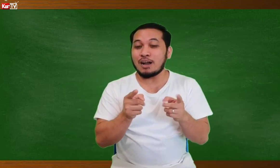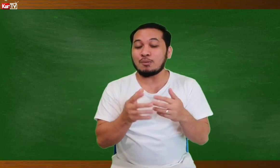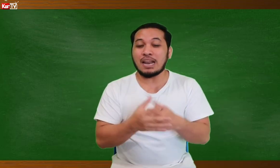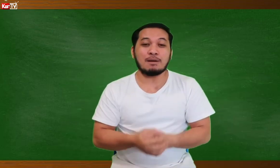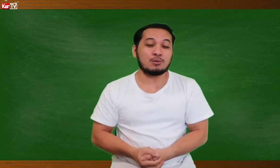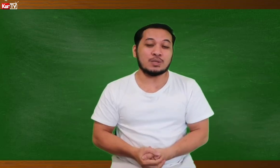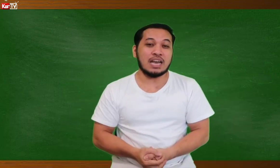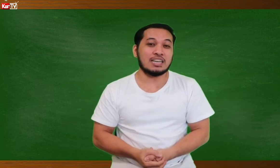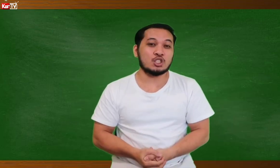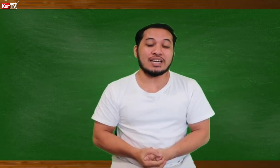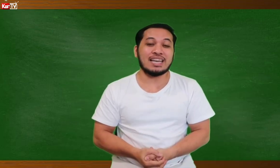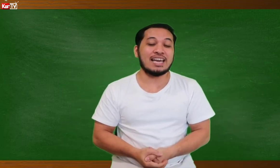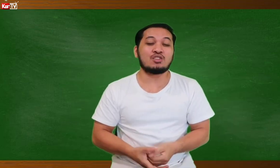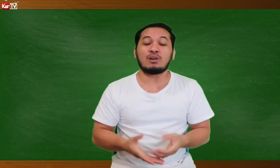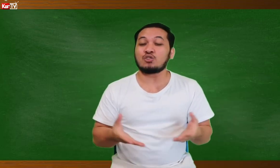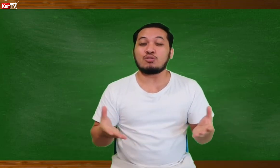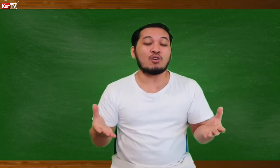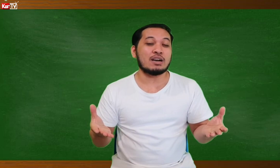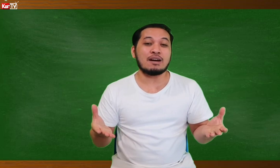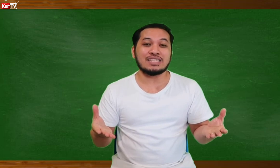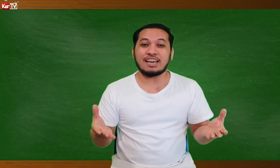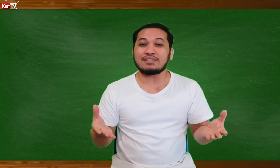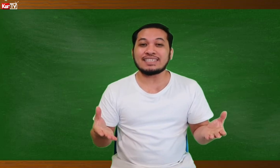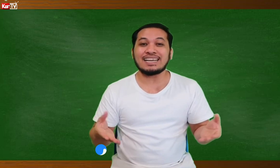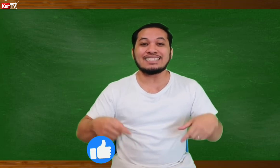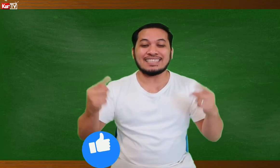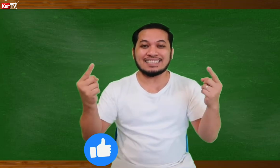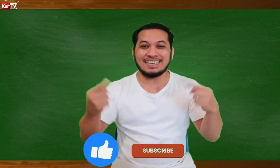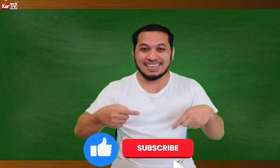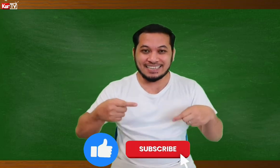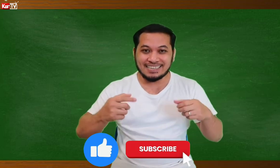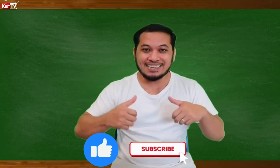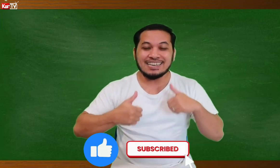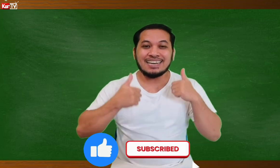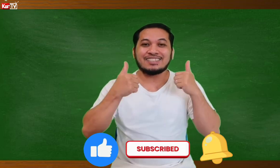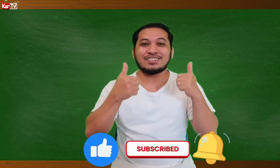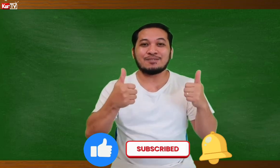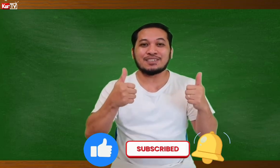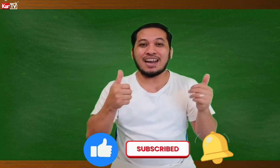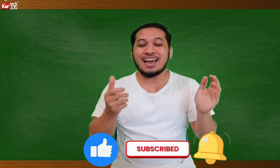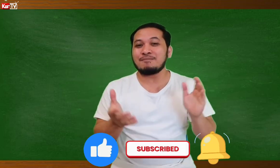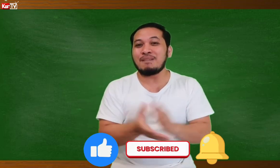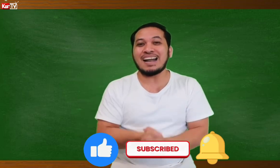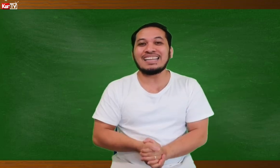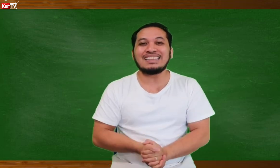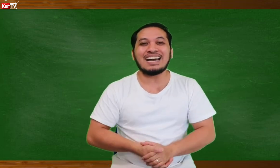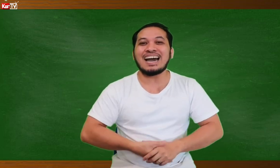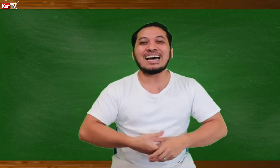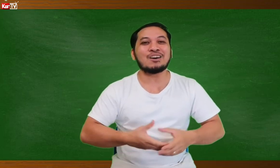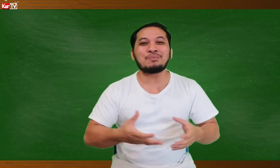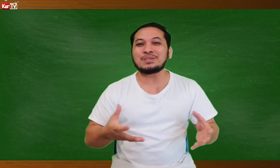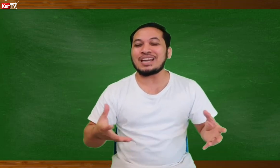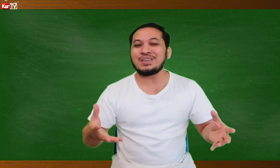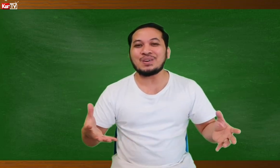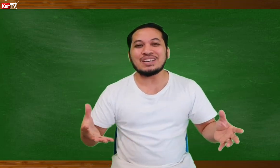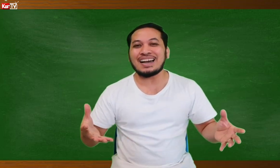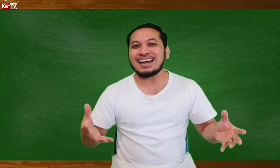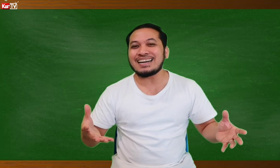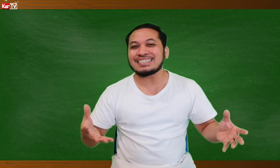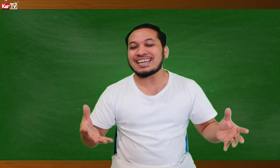bago pa lamang po sa ating channel and you want to know more about the FSL, just click here to subscribe. Magandang araw po sa inyong lahat sa